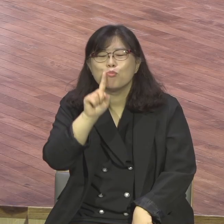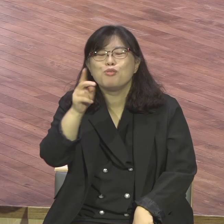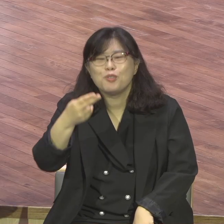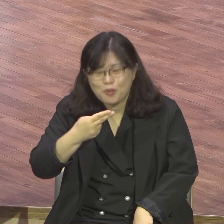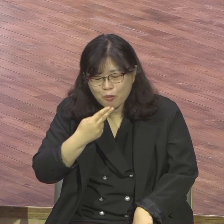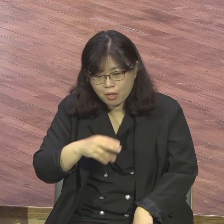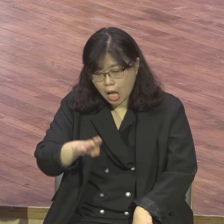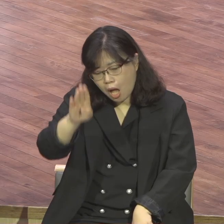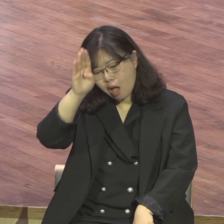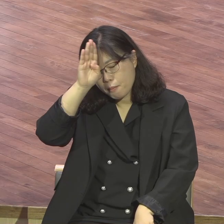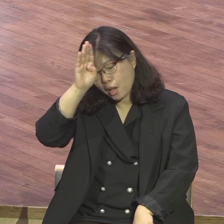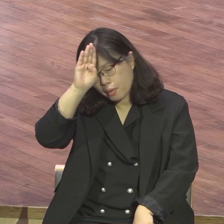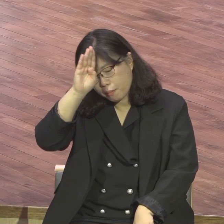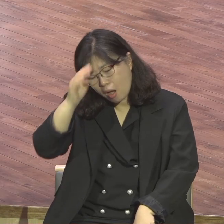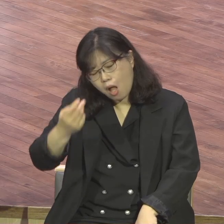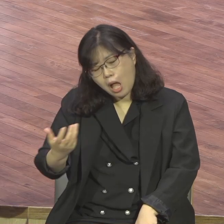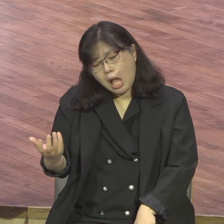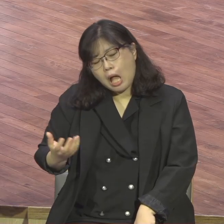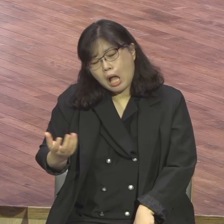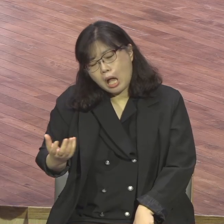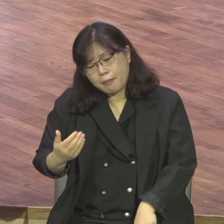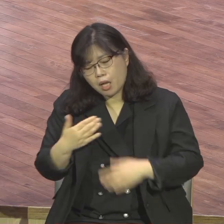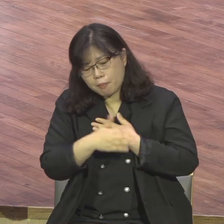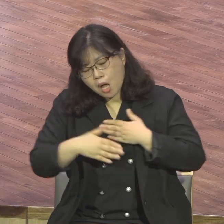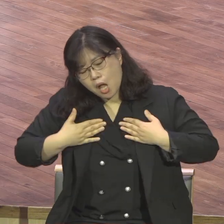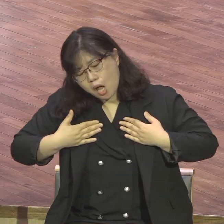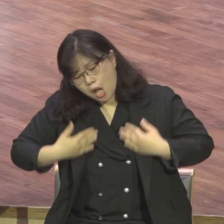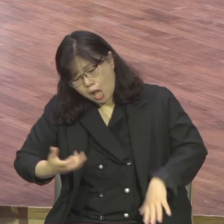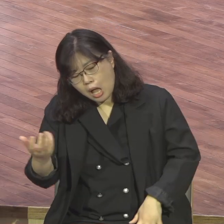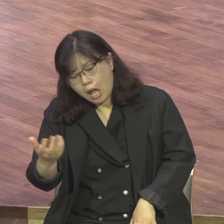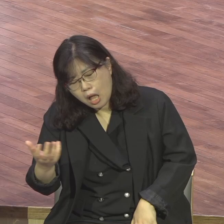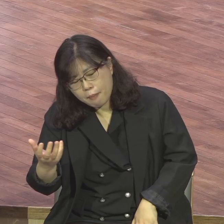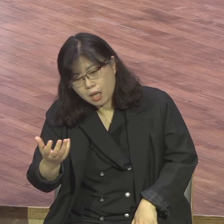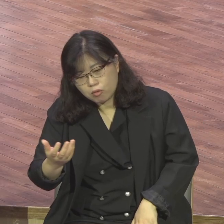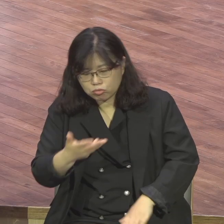그거하고 다른 얘기잖아요 예배 올 수 있고 얼마든지 교회 나와서 예배할 수 있는데